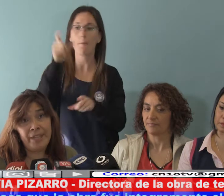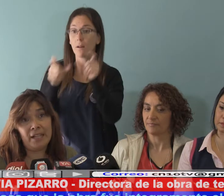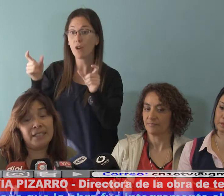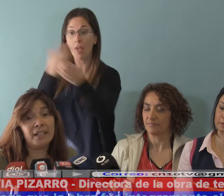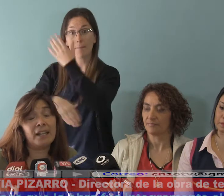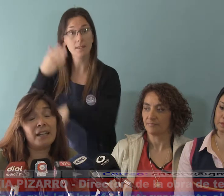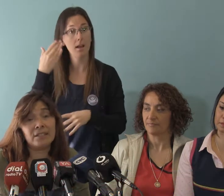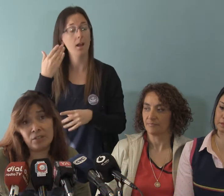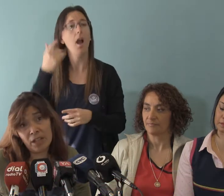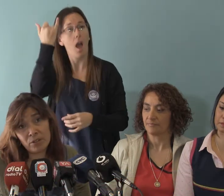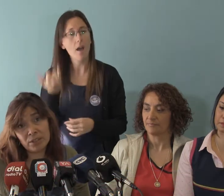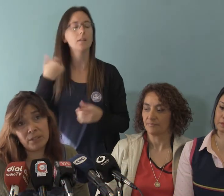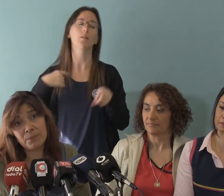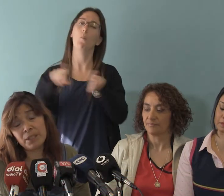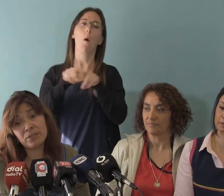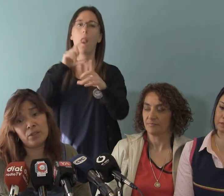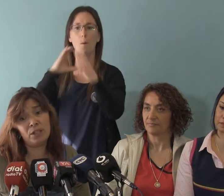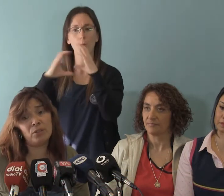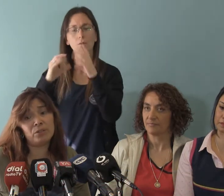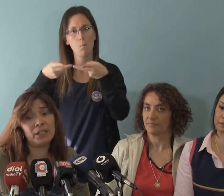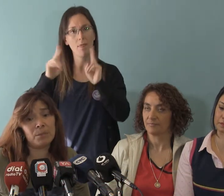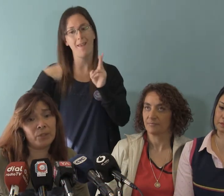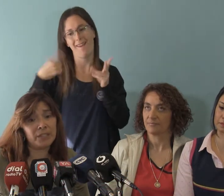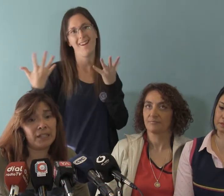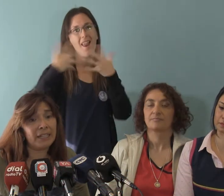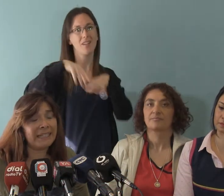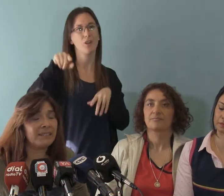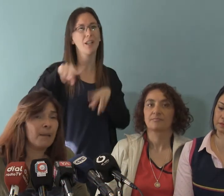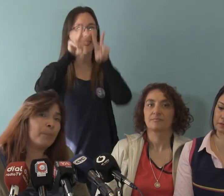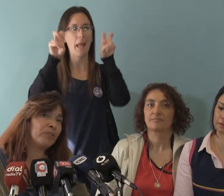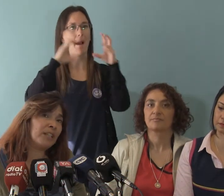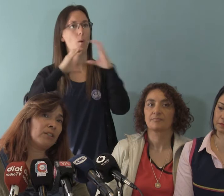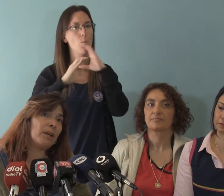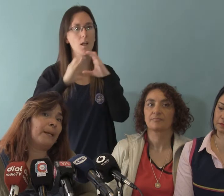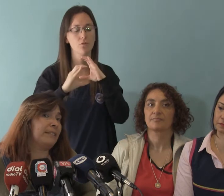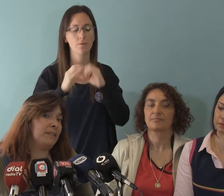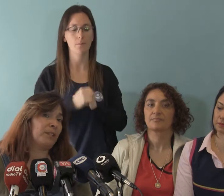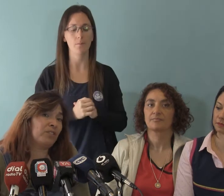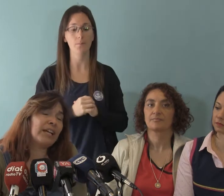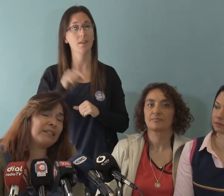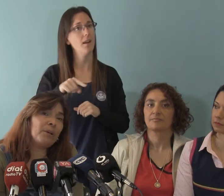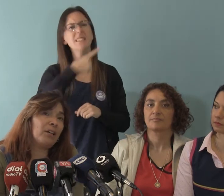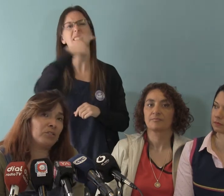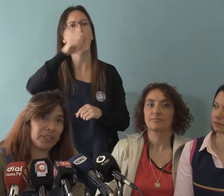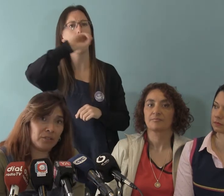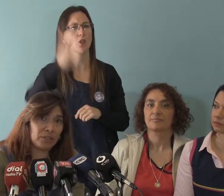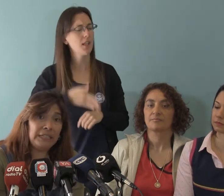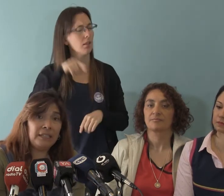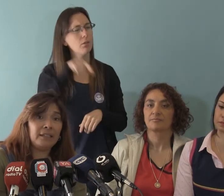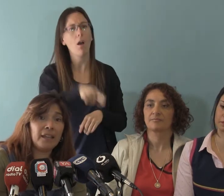Así que está relacionado con eso el libreto y lo otro que queremos destacar, que 100% la participación activa de los chicos desde